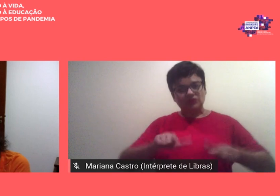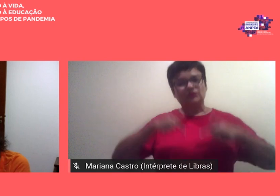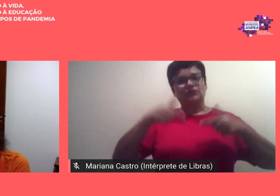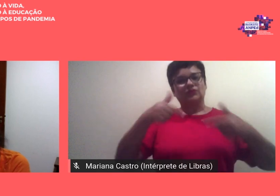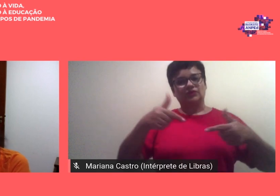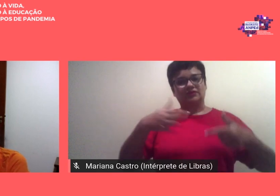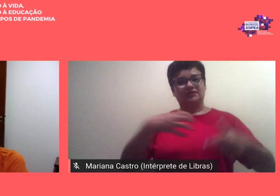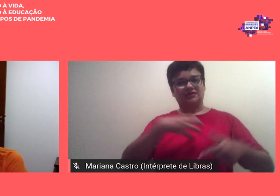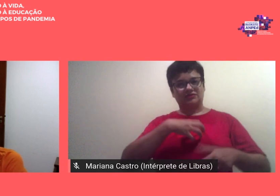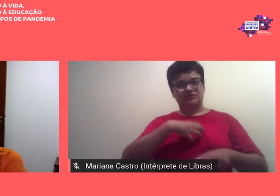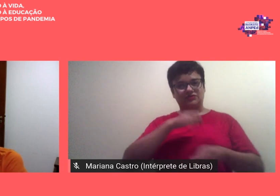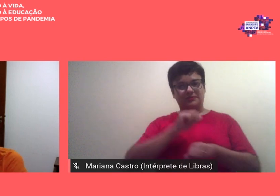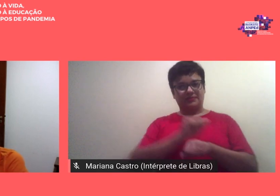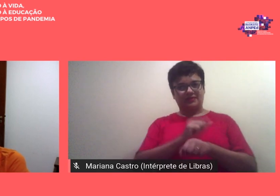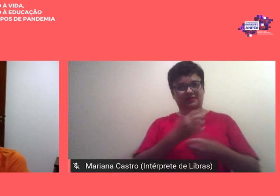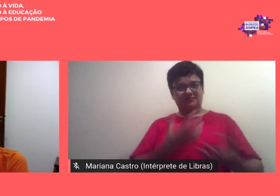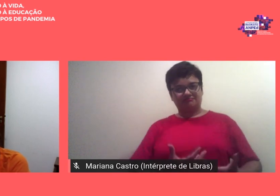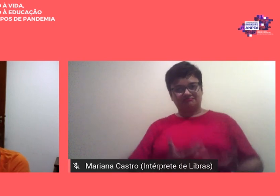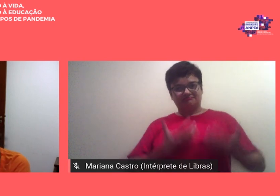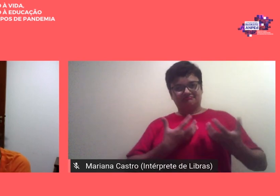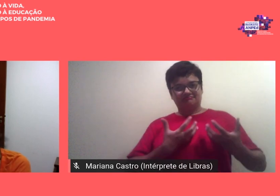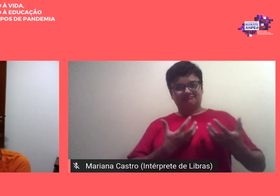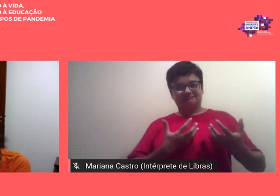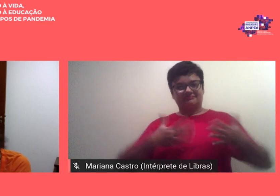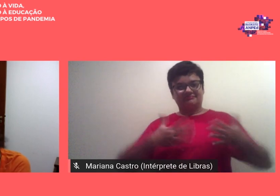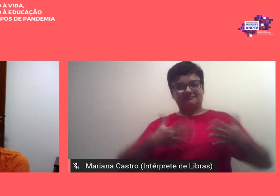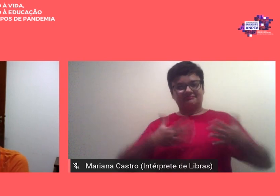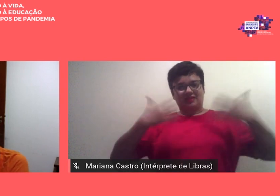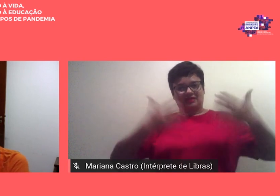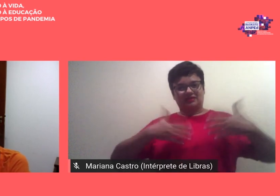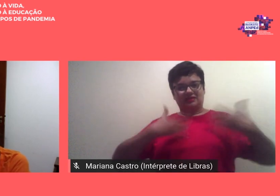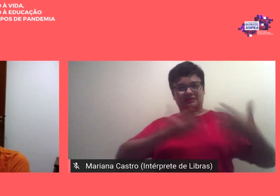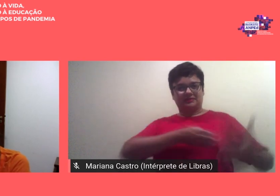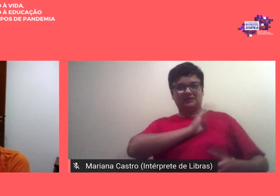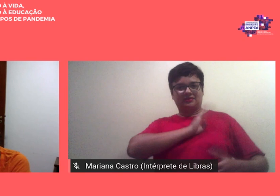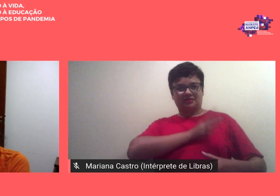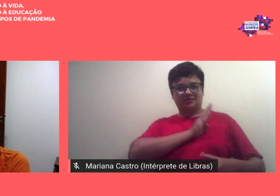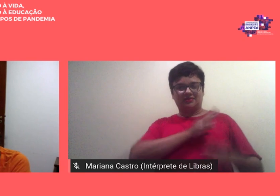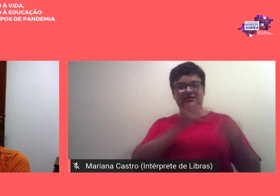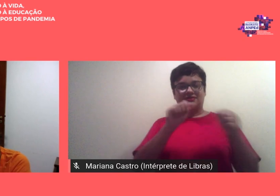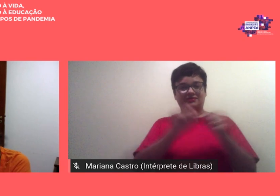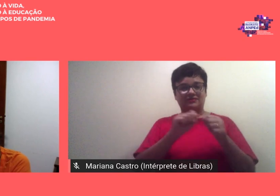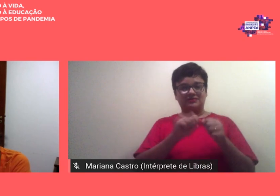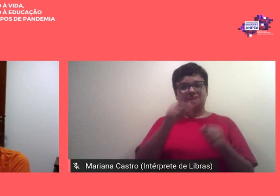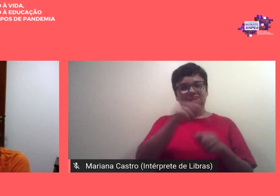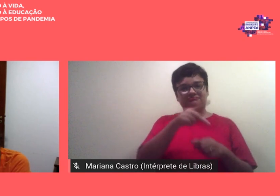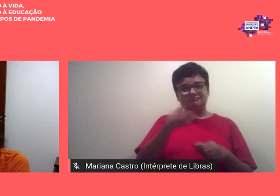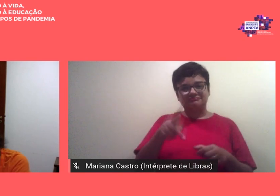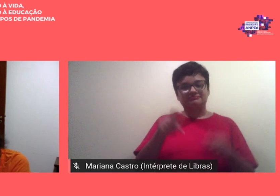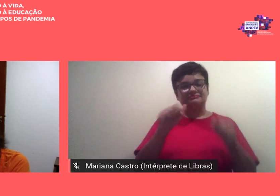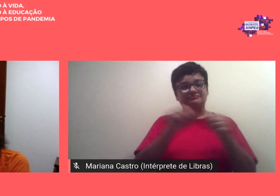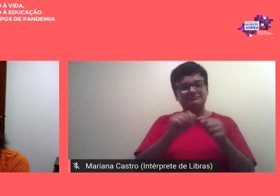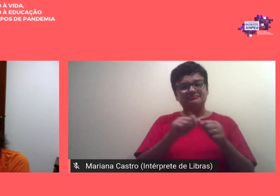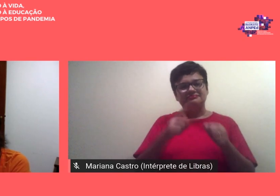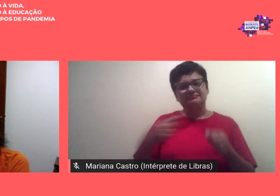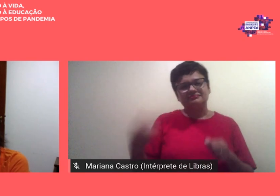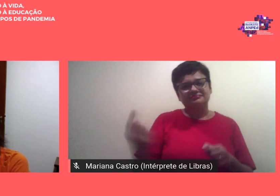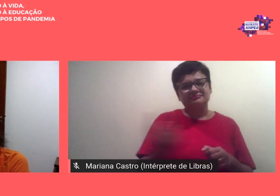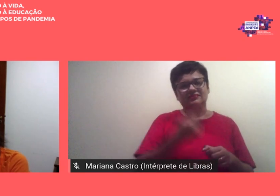que anima o nosso coração o nosso fazer docente que faz da gente seres mais